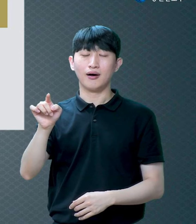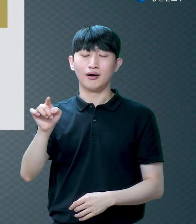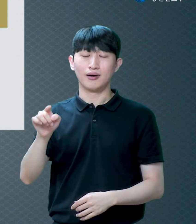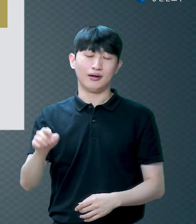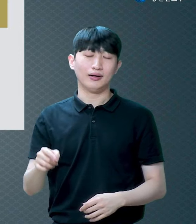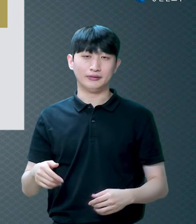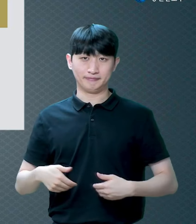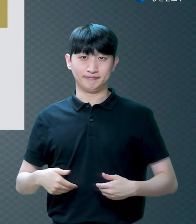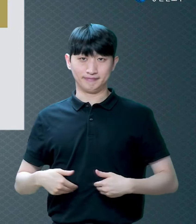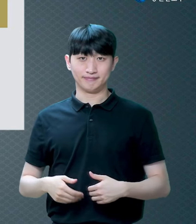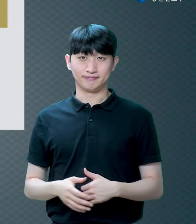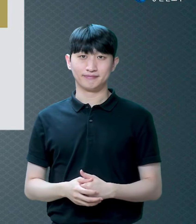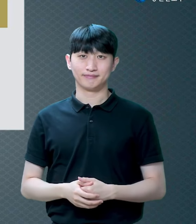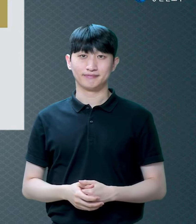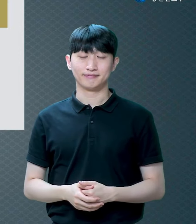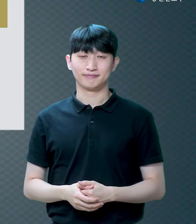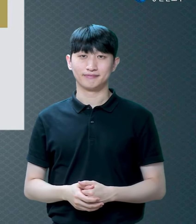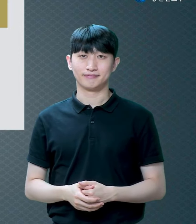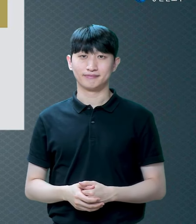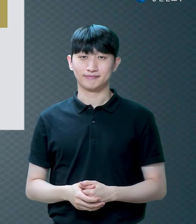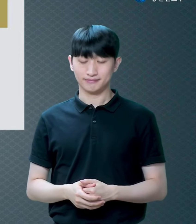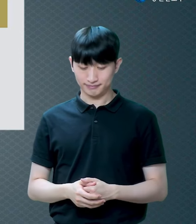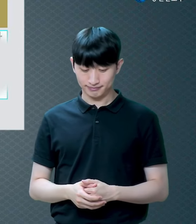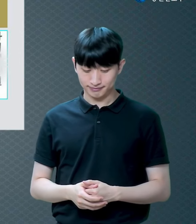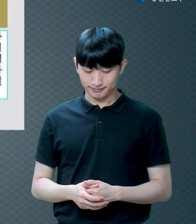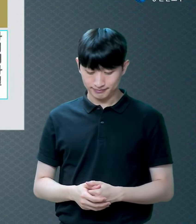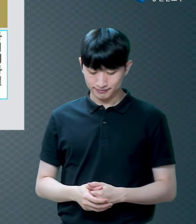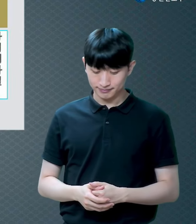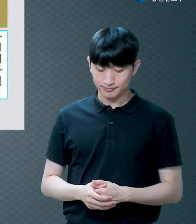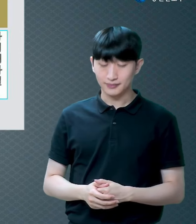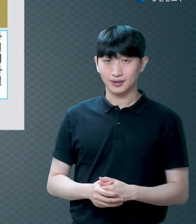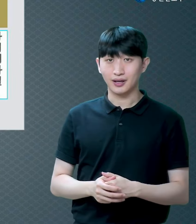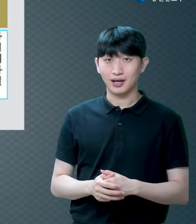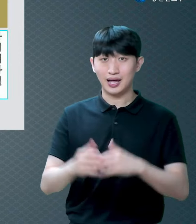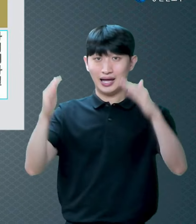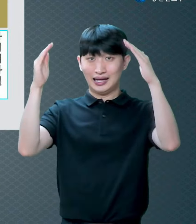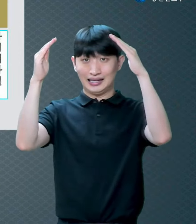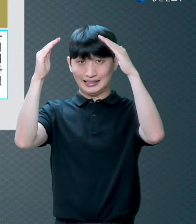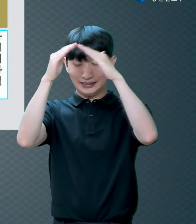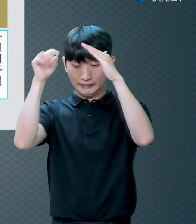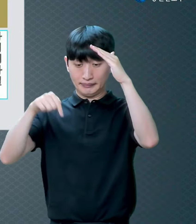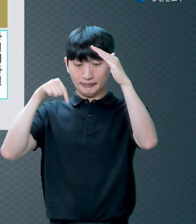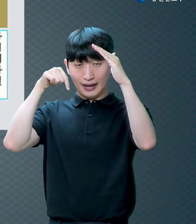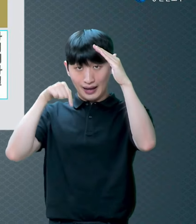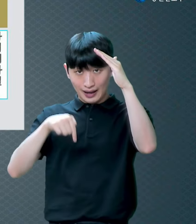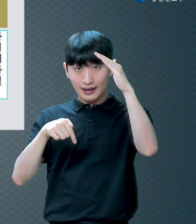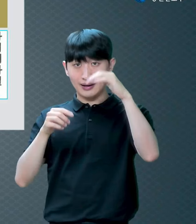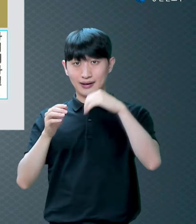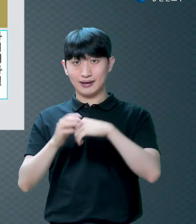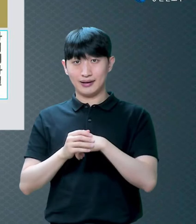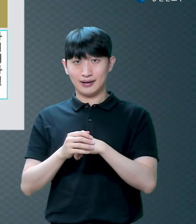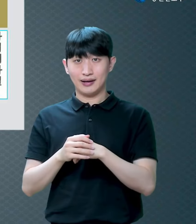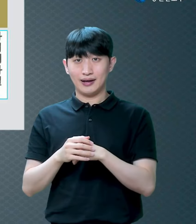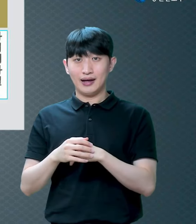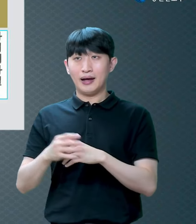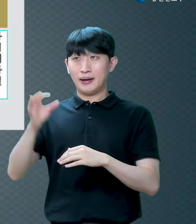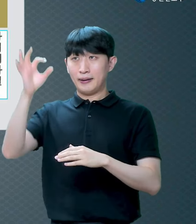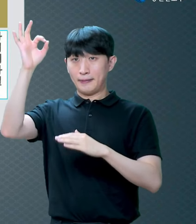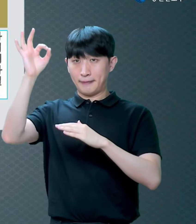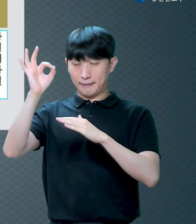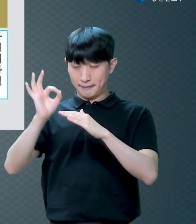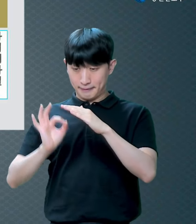발라요 그리고 그 안에서 아침까지 있는 겁니다